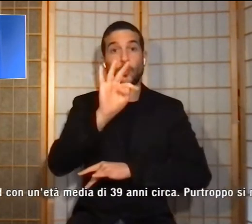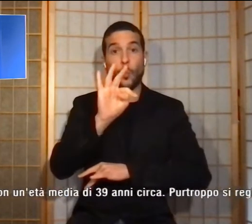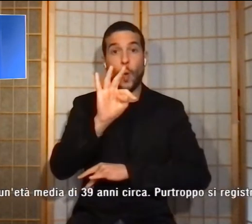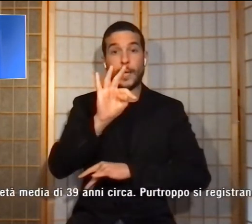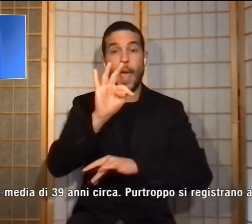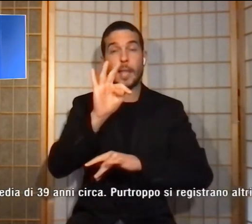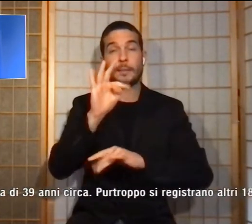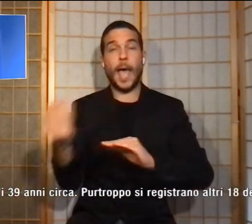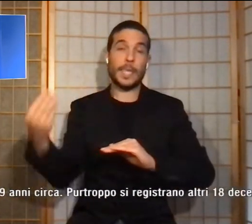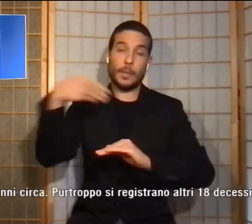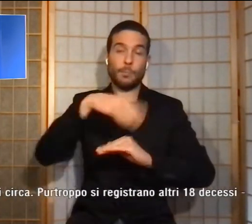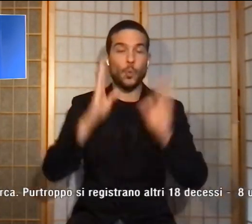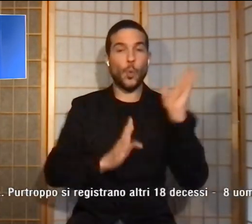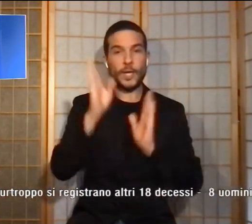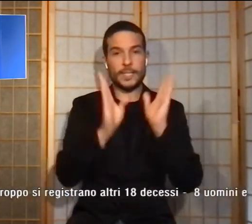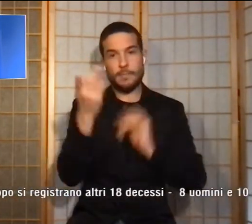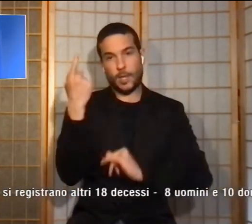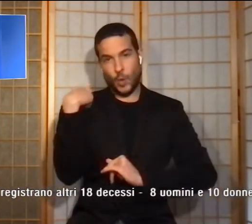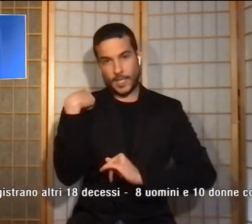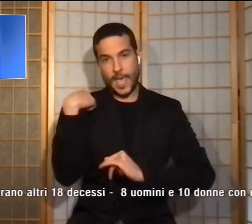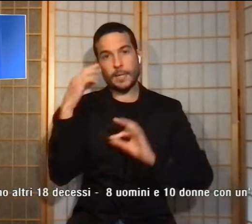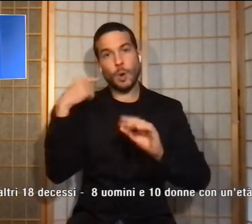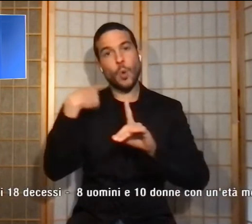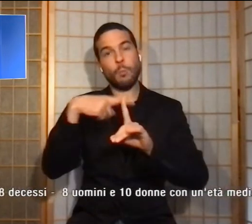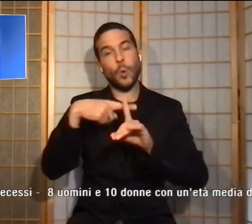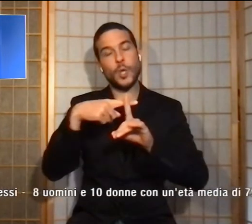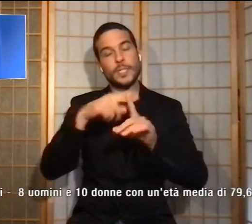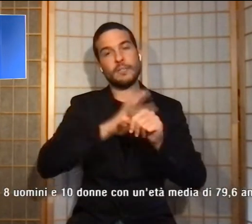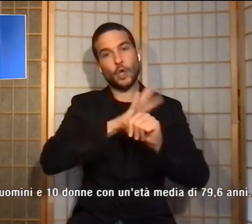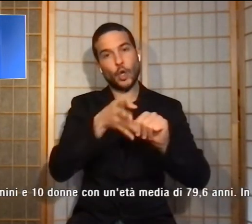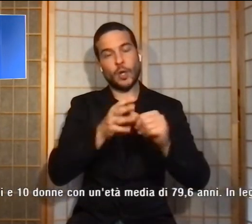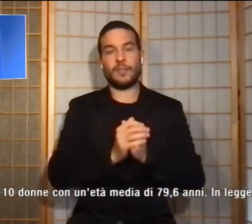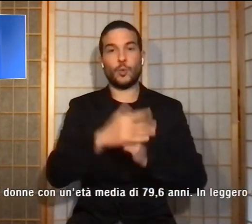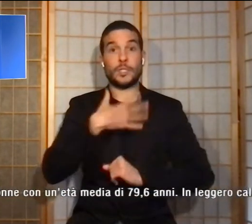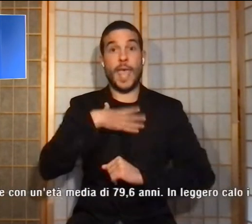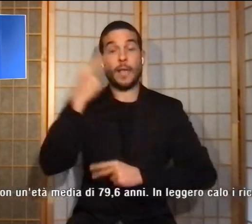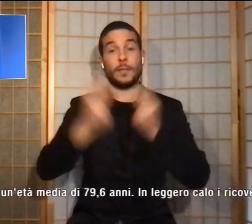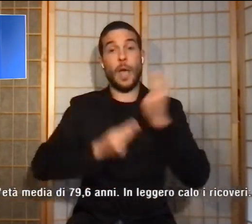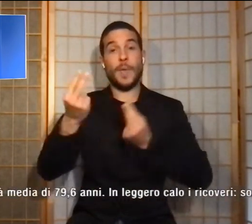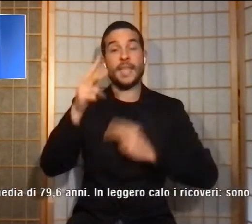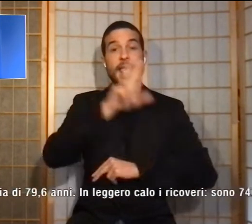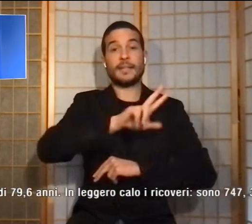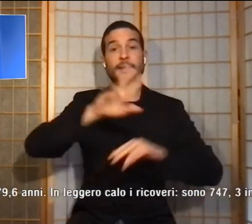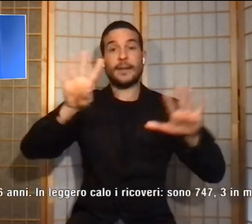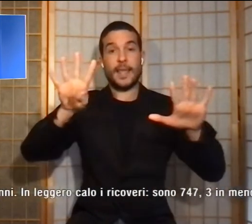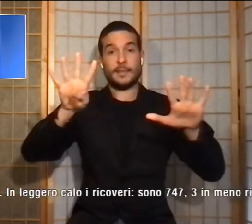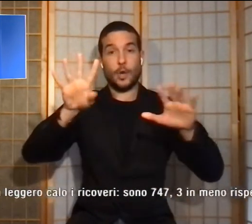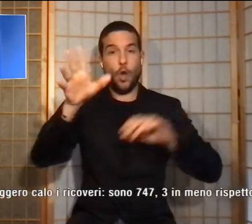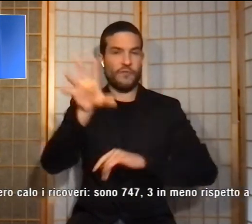rispetto a ieri i casi Covid con un'età media di 39 anni circa.